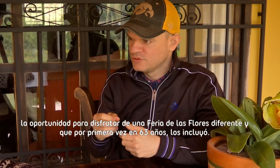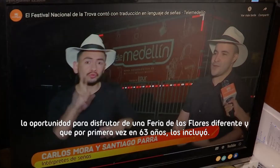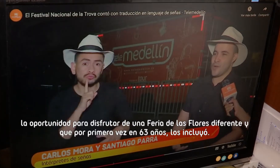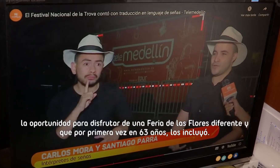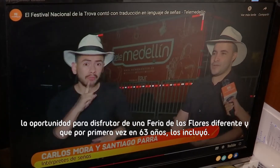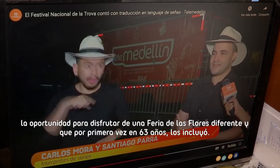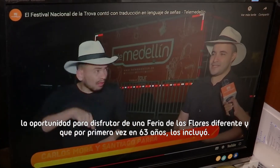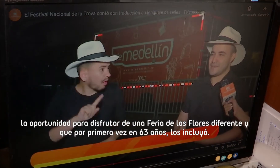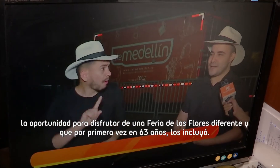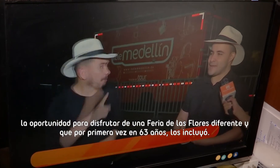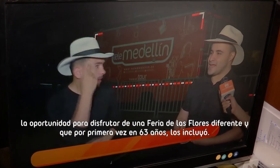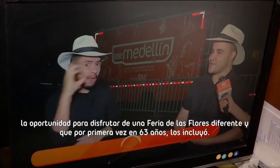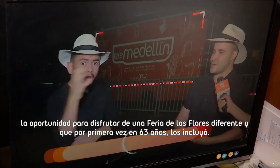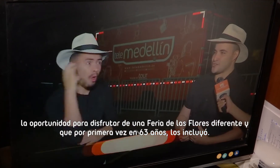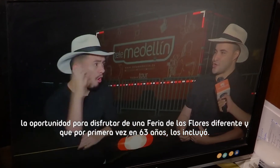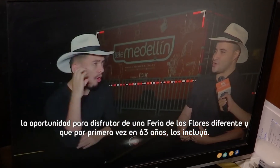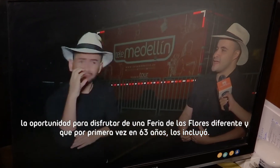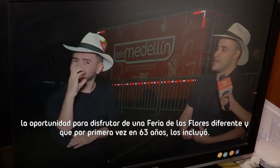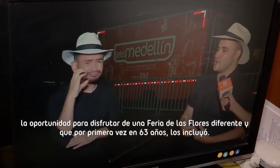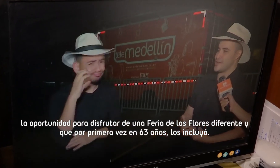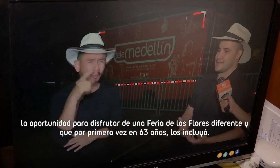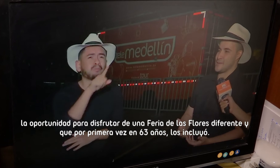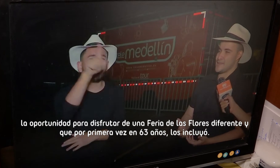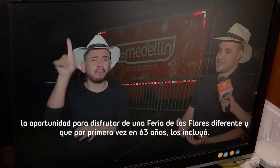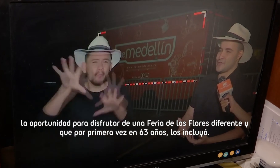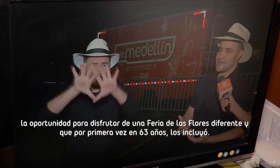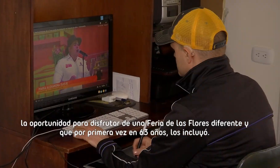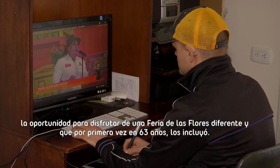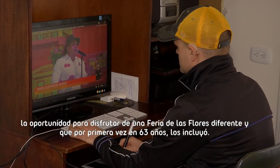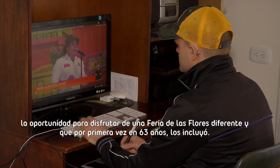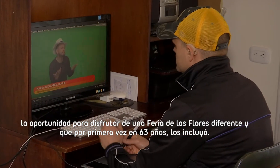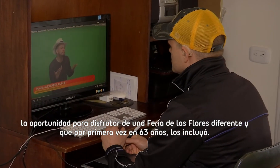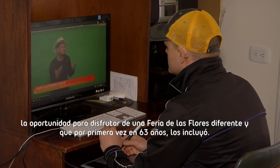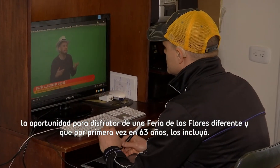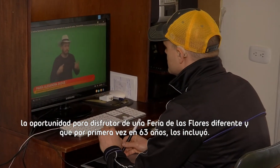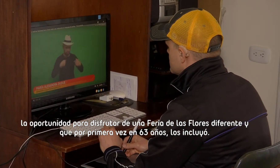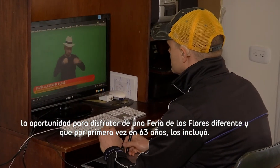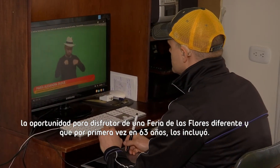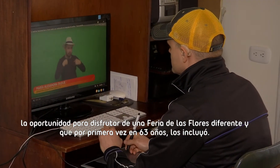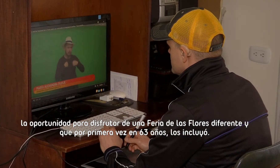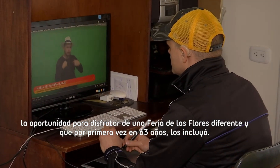una Feria de las Flores diferente y que por primera vez en 63 años los incluyó.